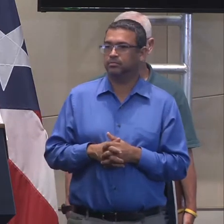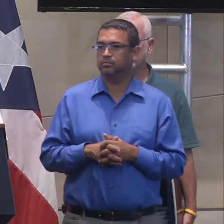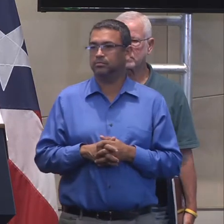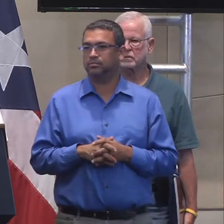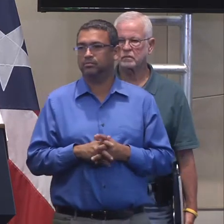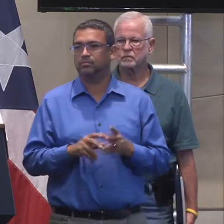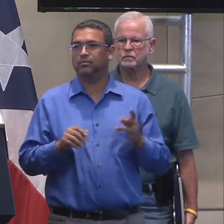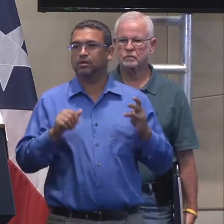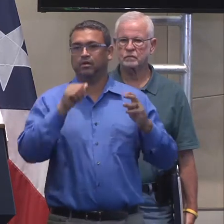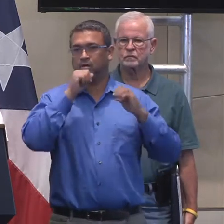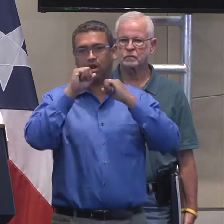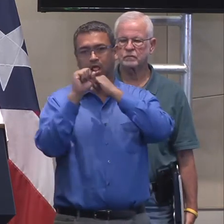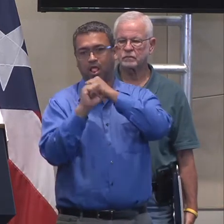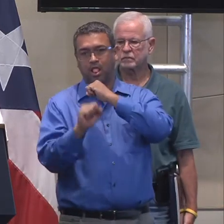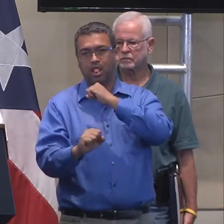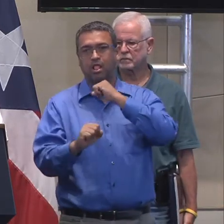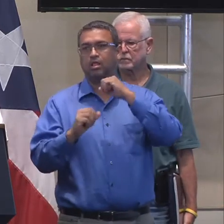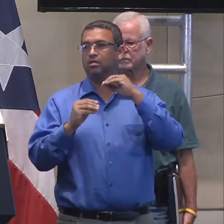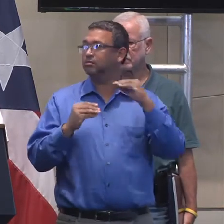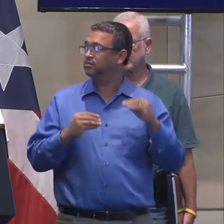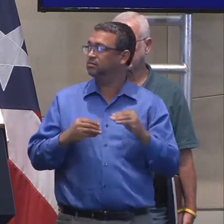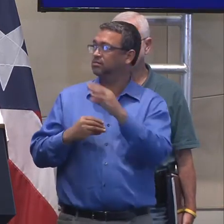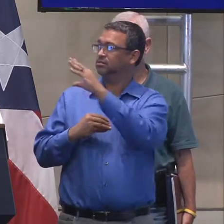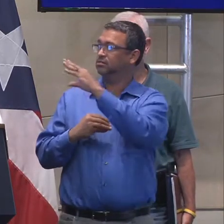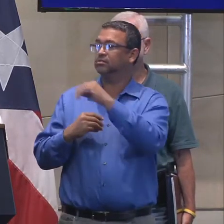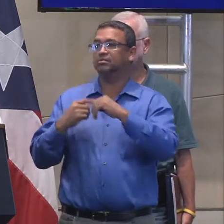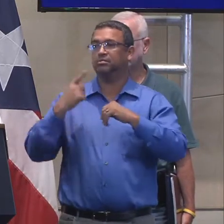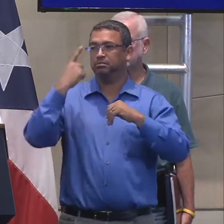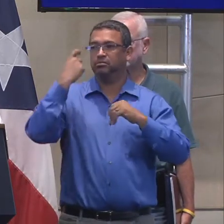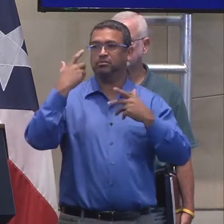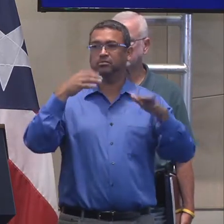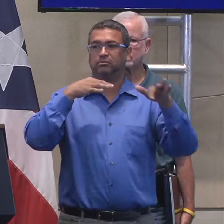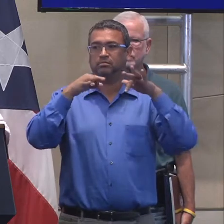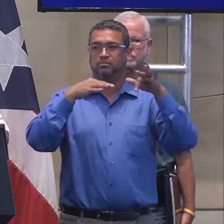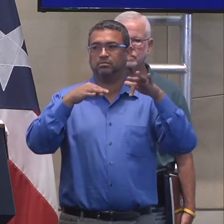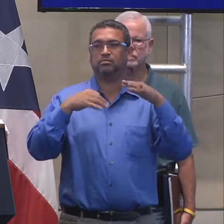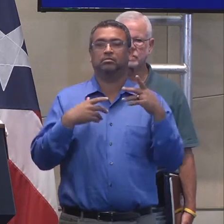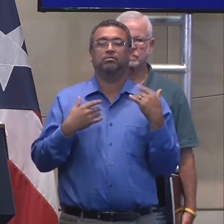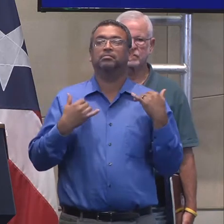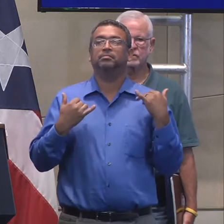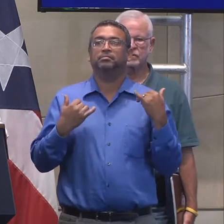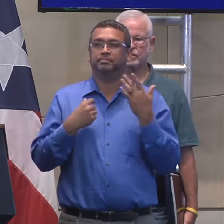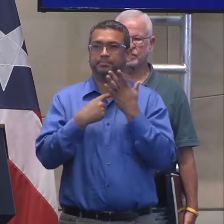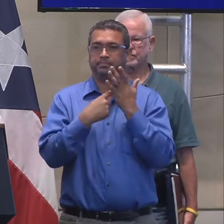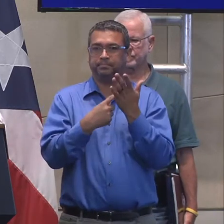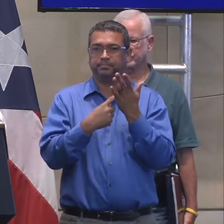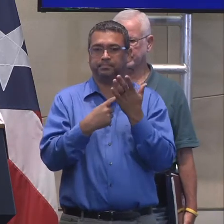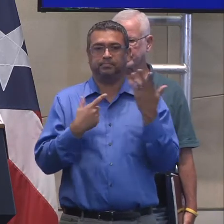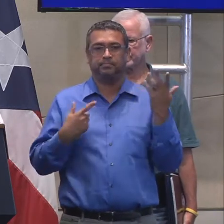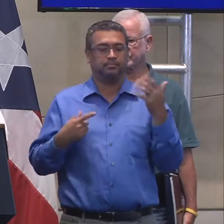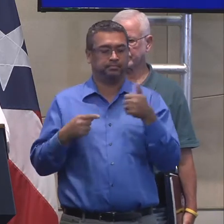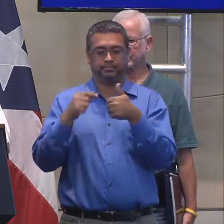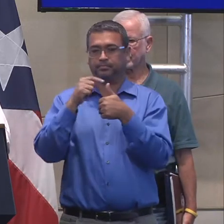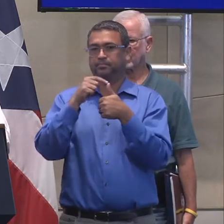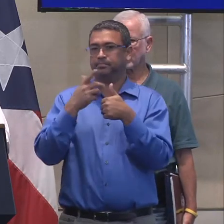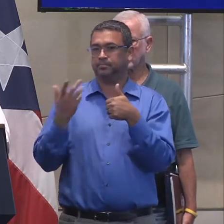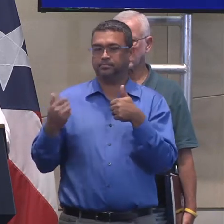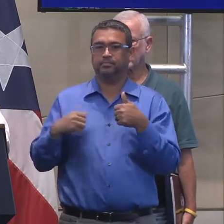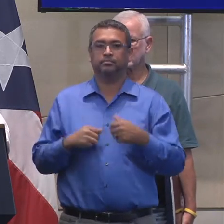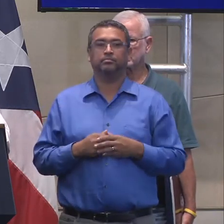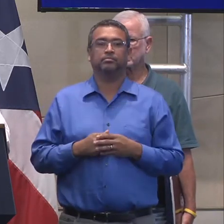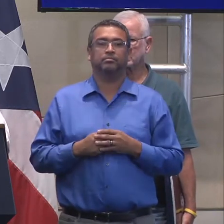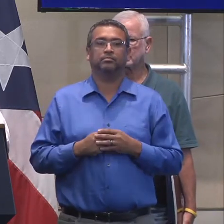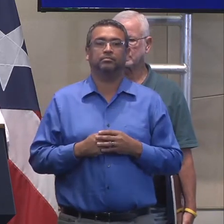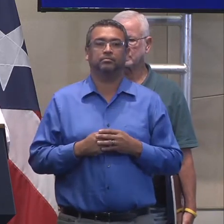No voy a hablar mucho de los datos, simplemente porque ya corrí sobre ello, pero voy a hablar de, número uno, la visita